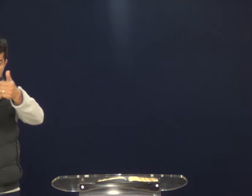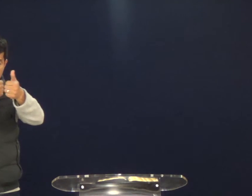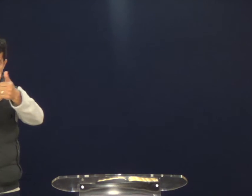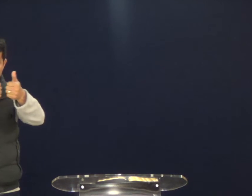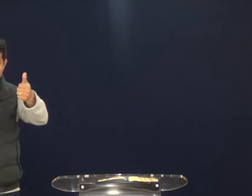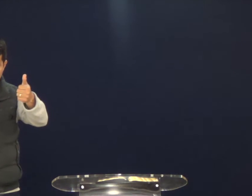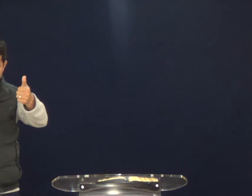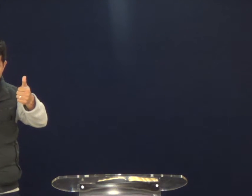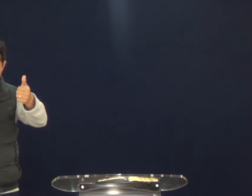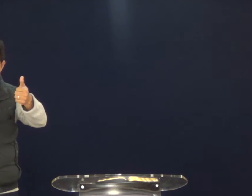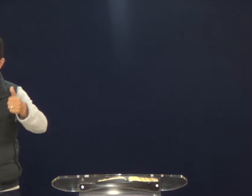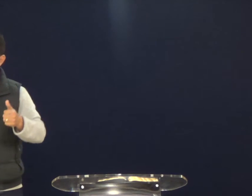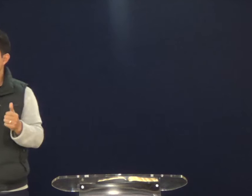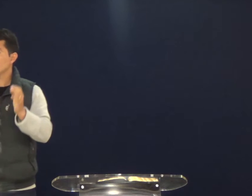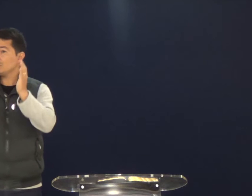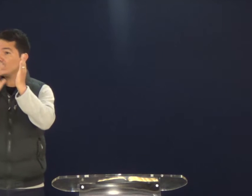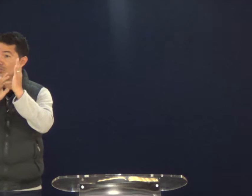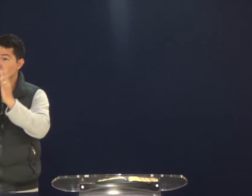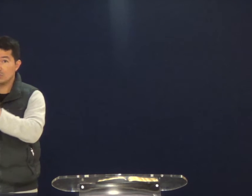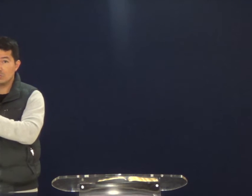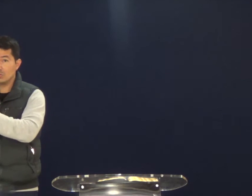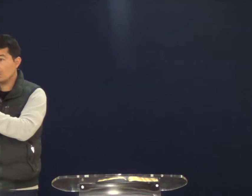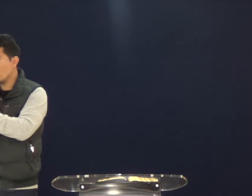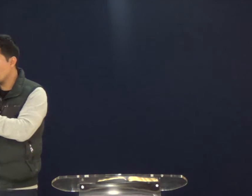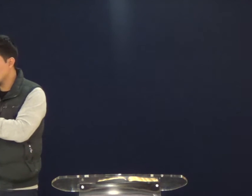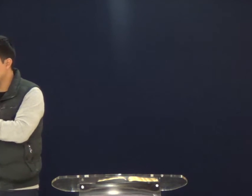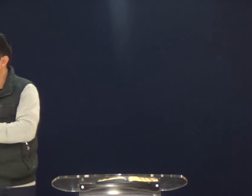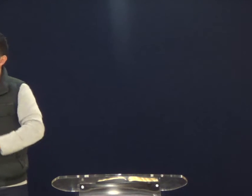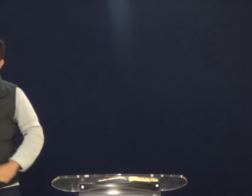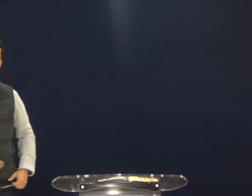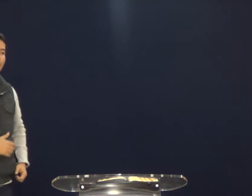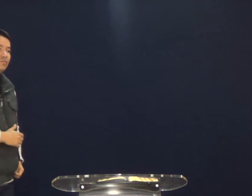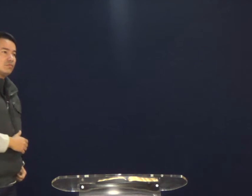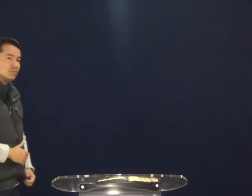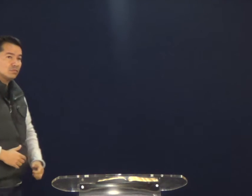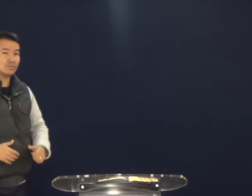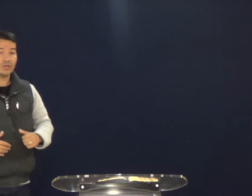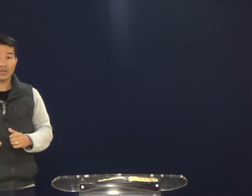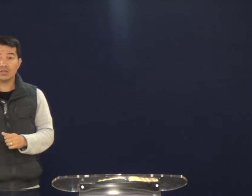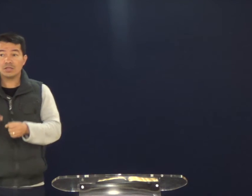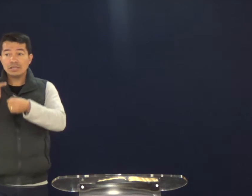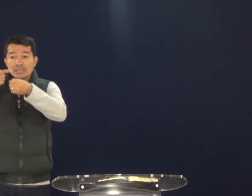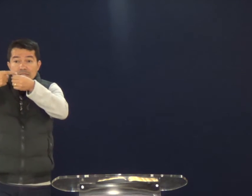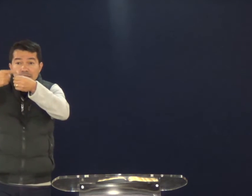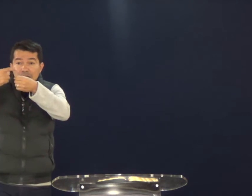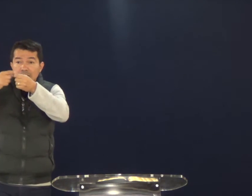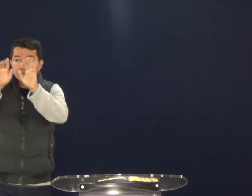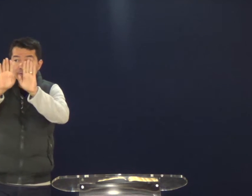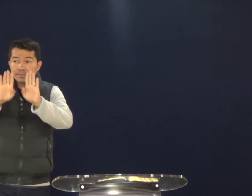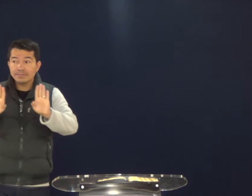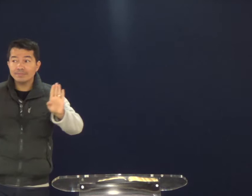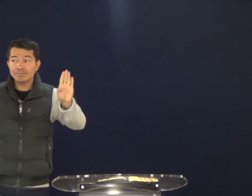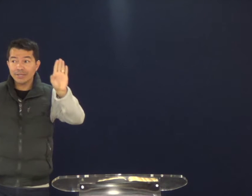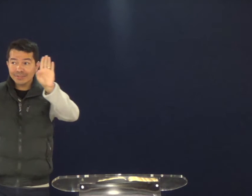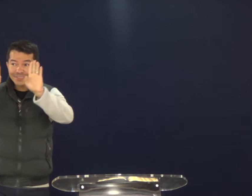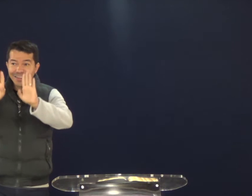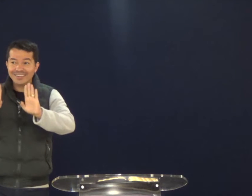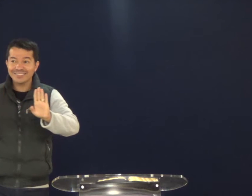Jerusalém. Próximo ali. E Jesus começa, então, a caminhar. Chega à